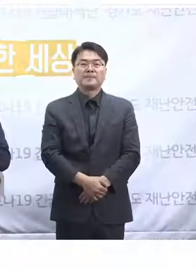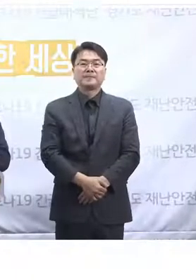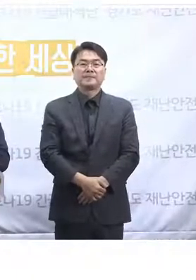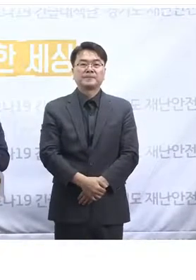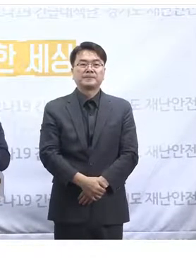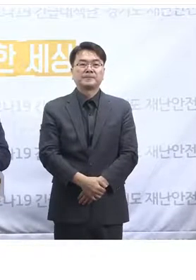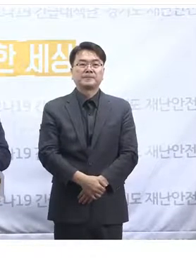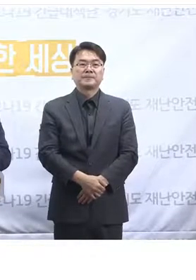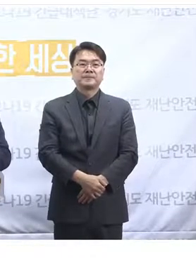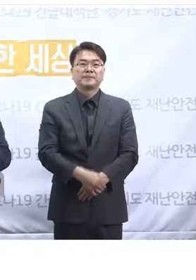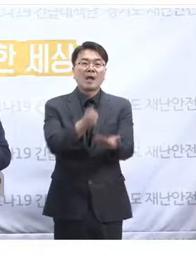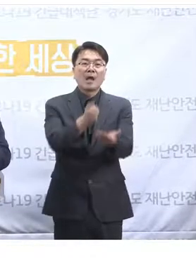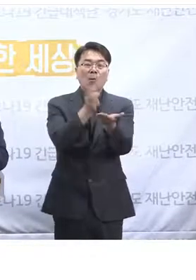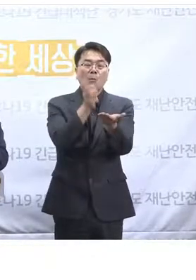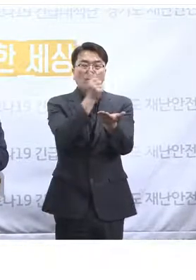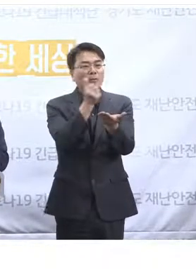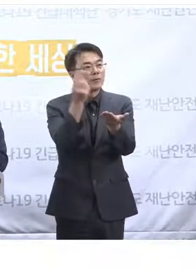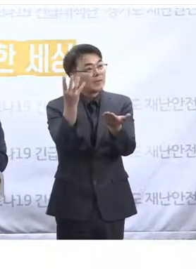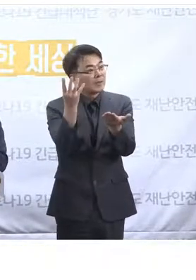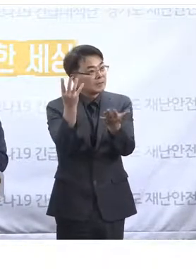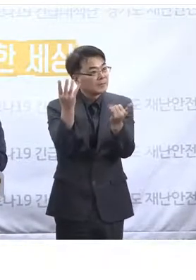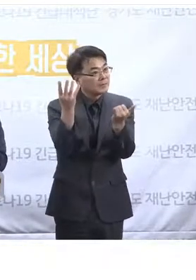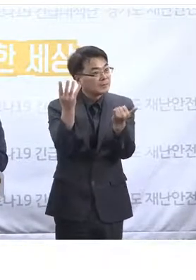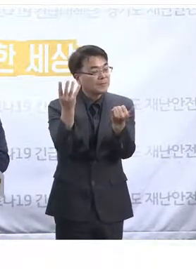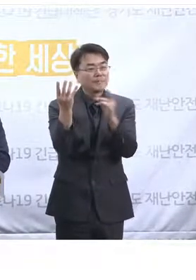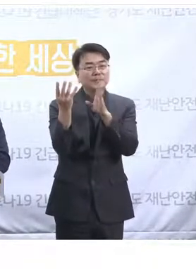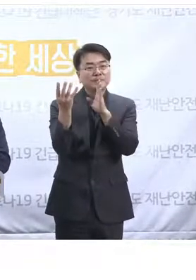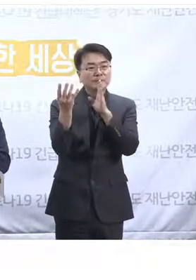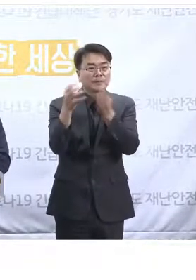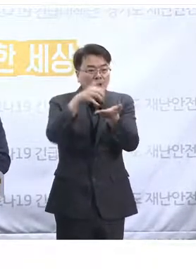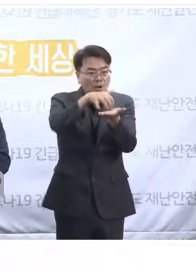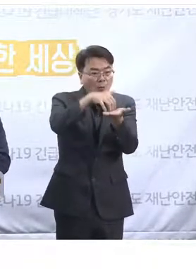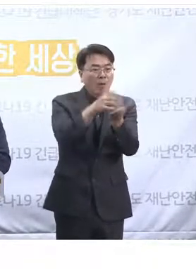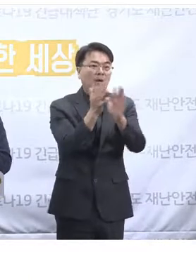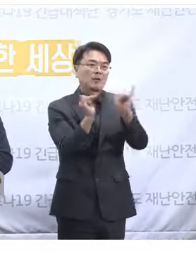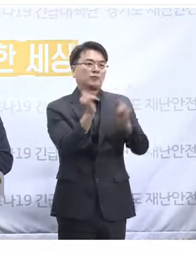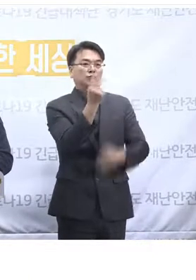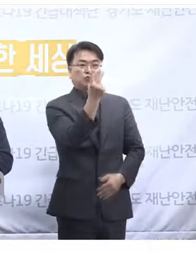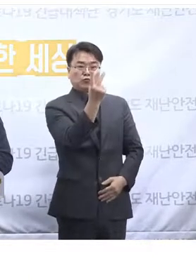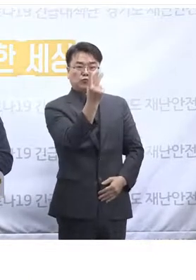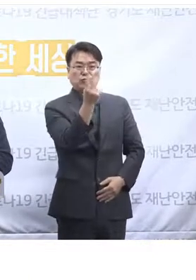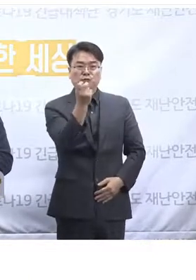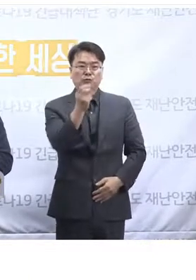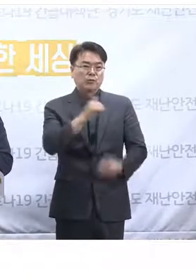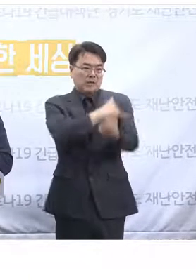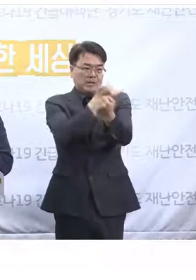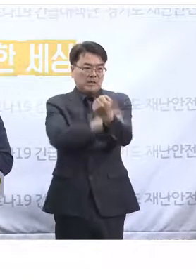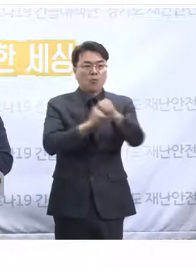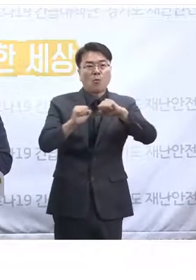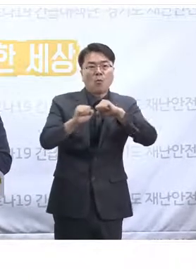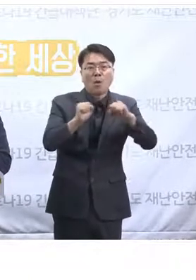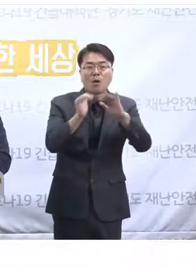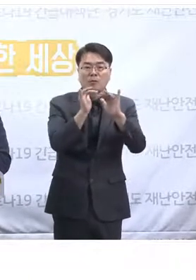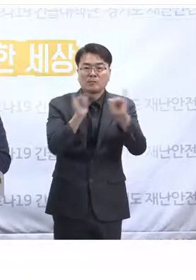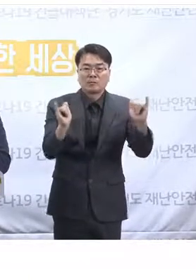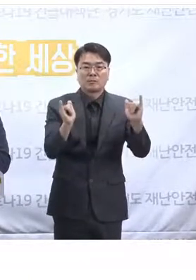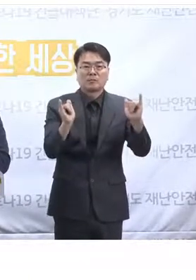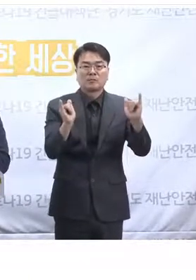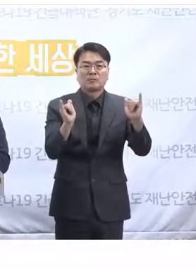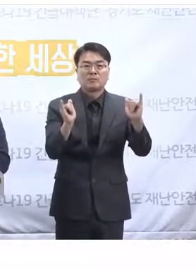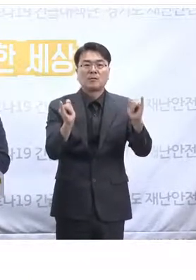변호사가 네 분이 들어왔나요? 네 분, 네 분. 그리고 회계사 두 분. 그리고 인권활동을 하시는 분들이